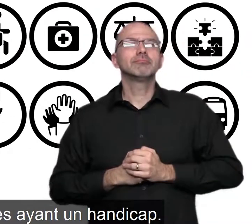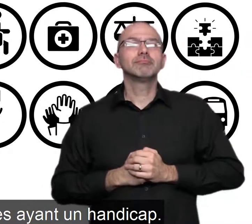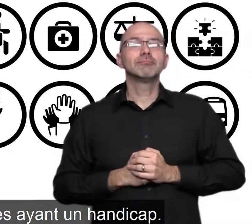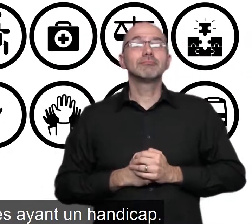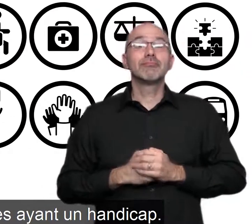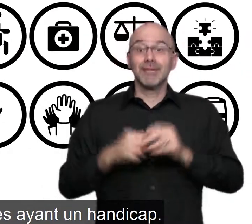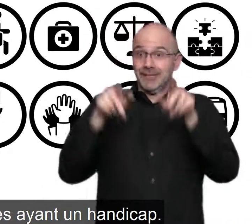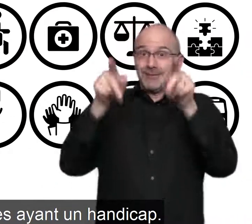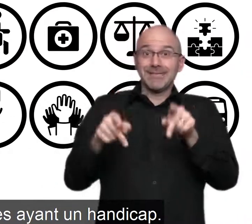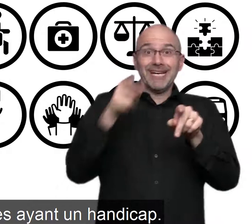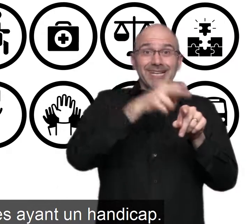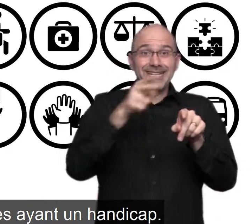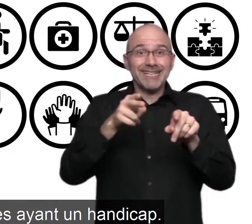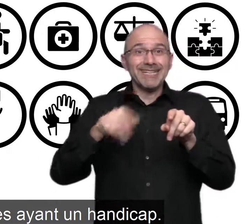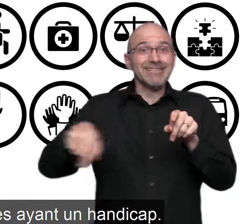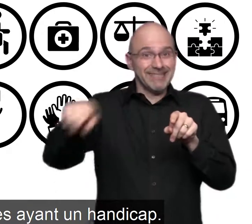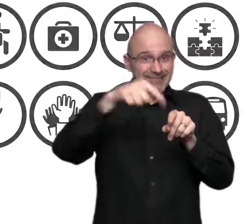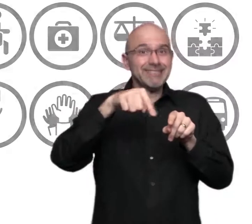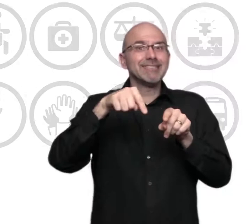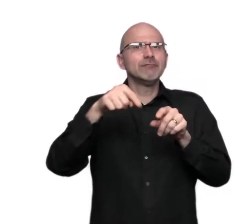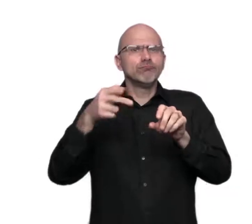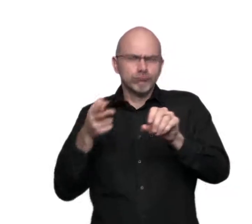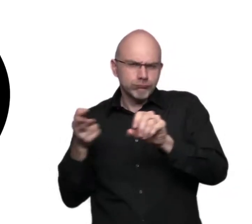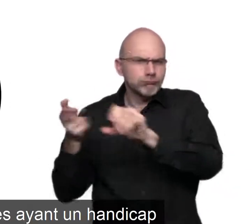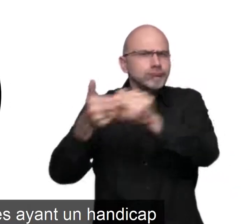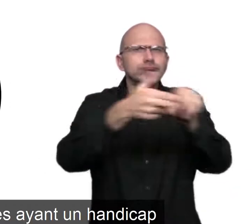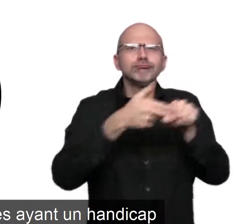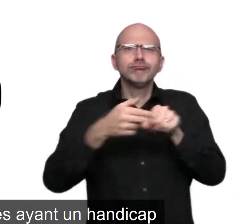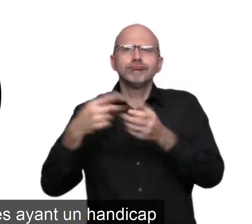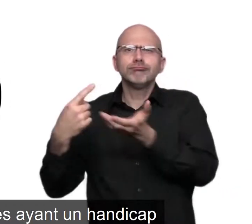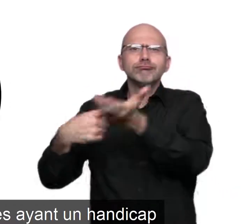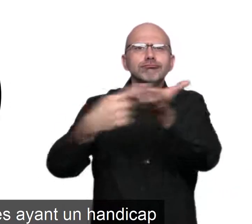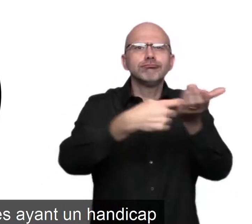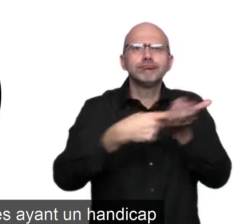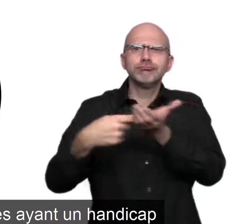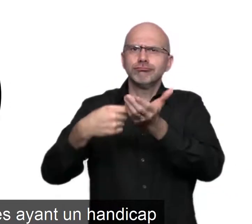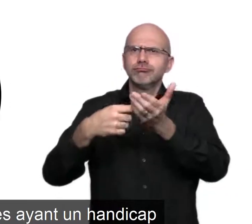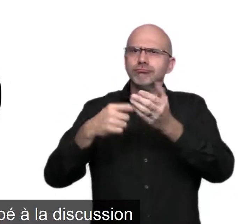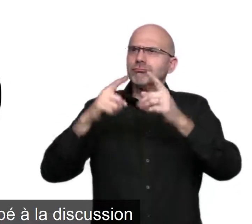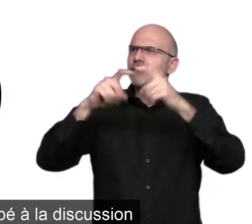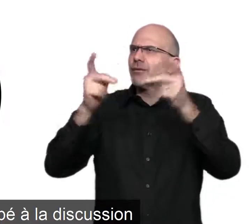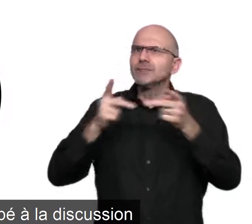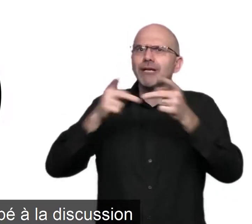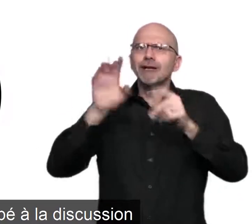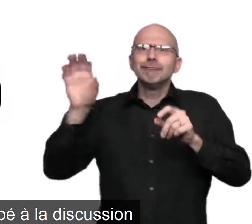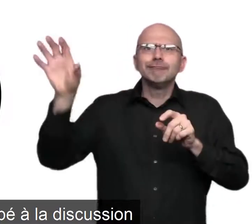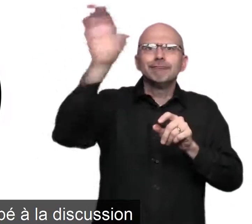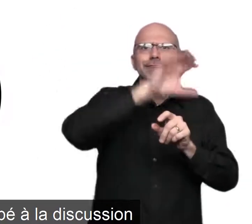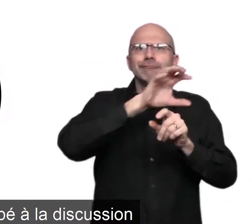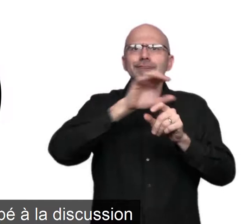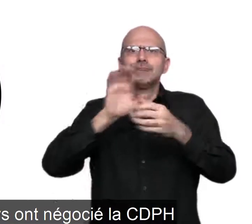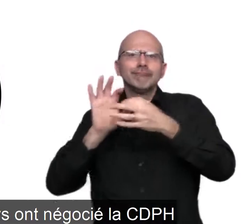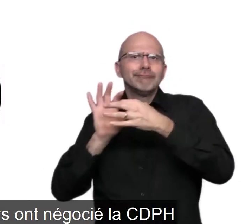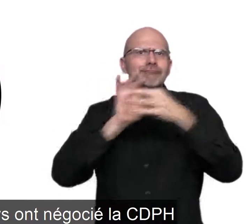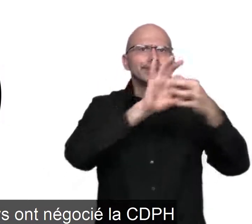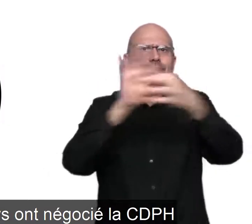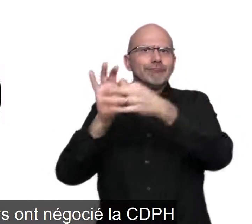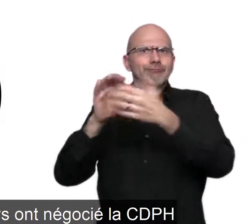personnes ayant un handicap. Les personnes ayant un handicap ont participé à la discussion lorsque les pays